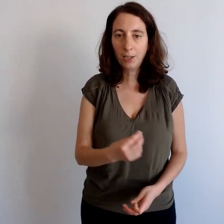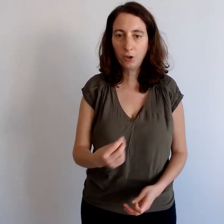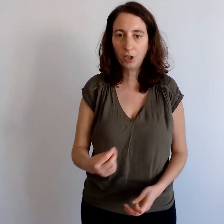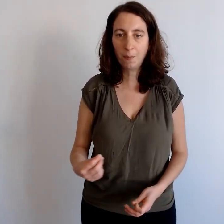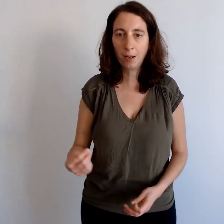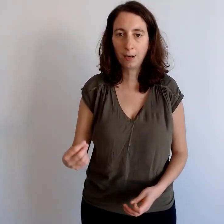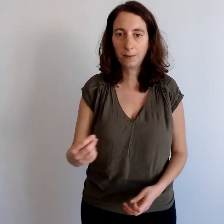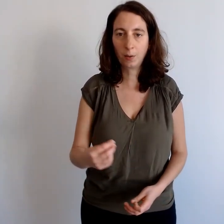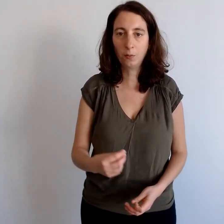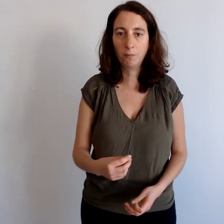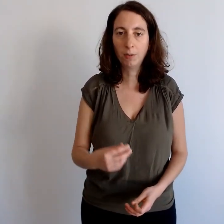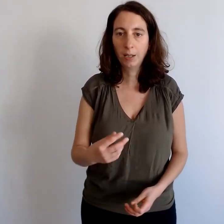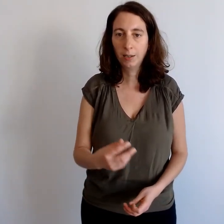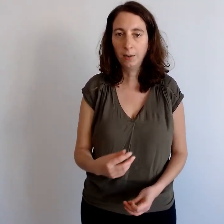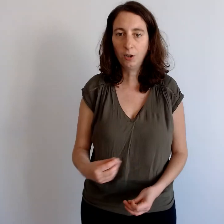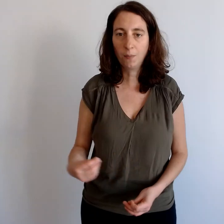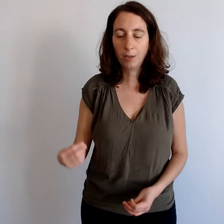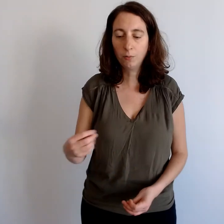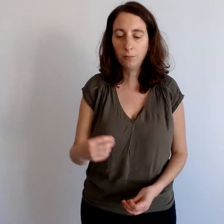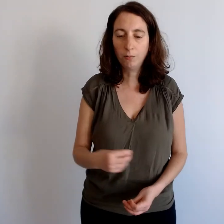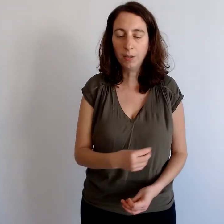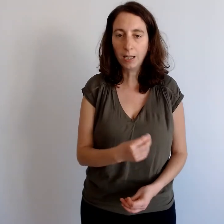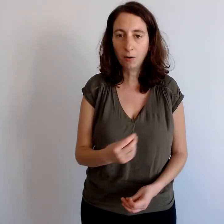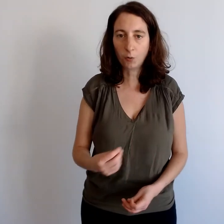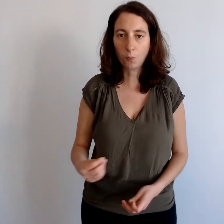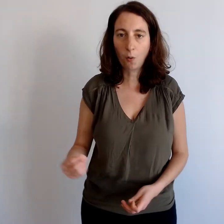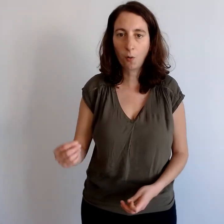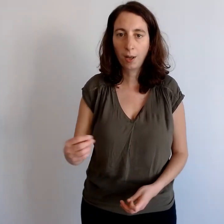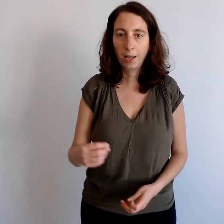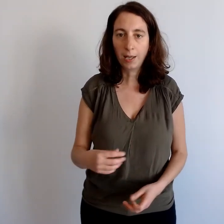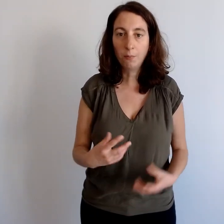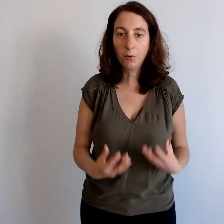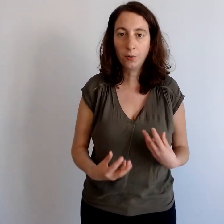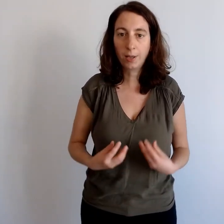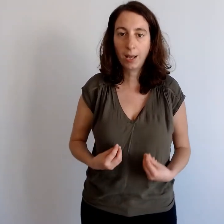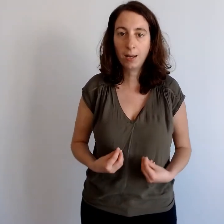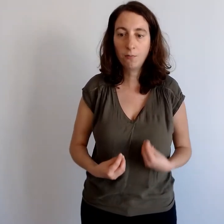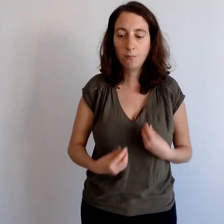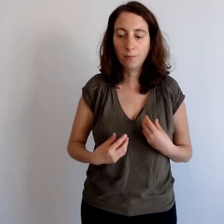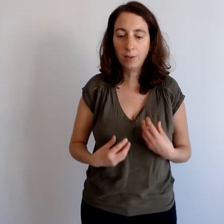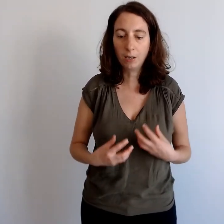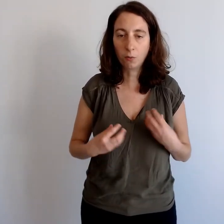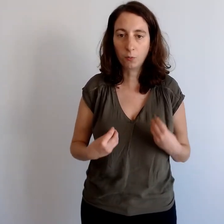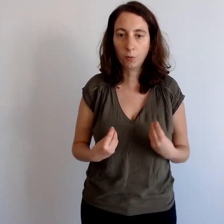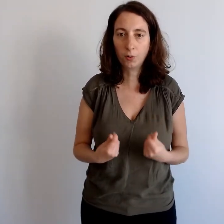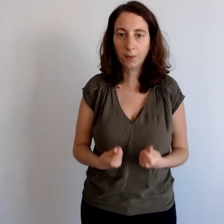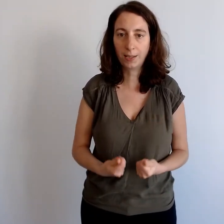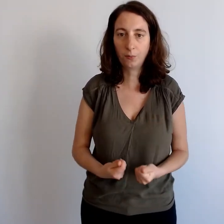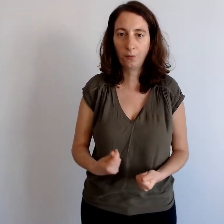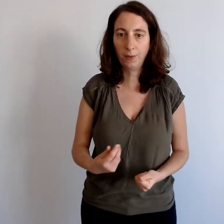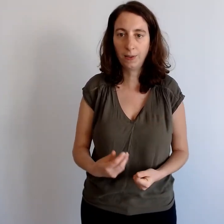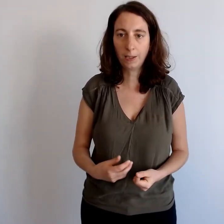schémas à l'intérieur de vous. Des schémas de déclenchement émotionnel ou de déclenchement de sensations physiques.